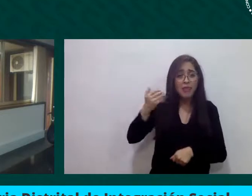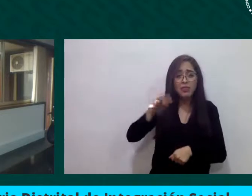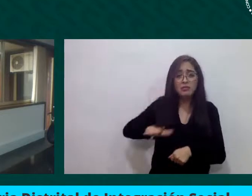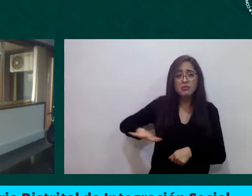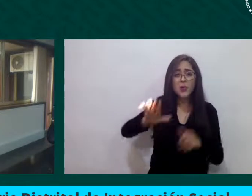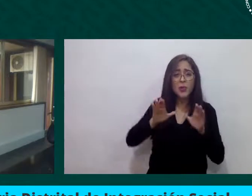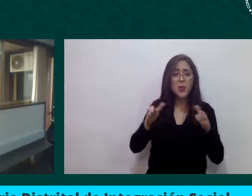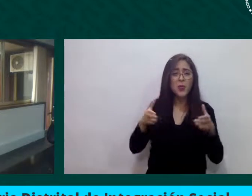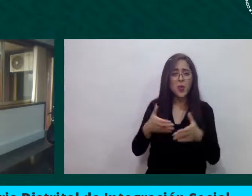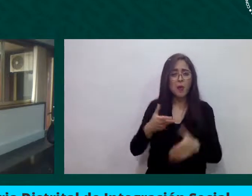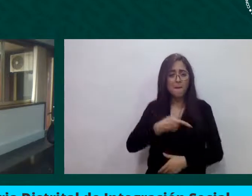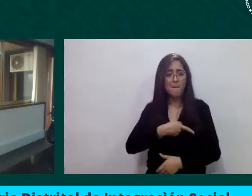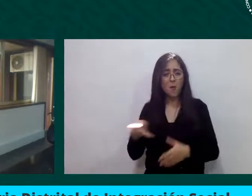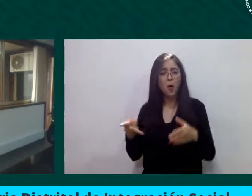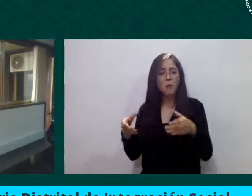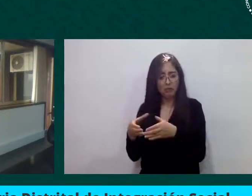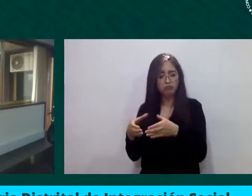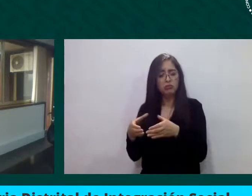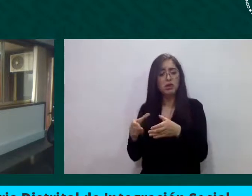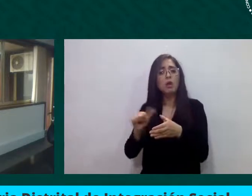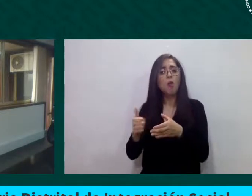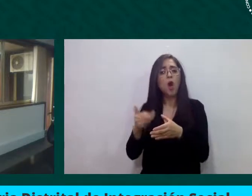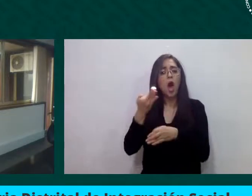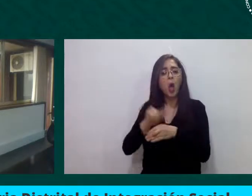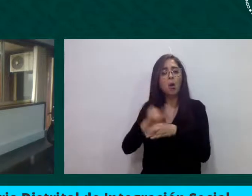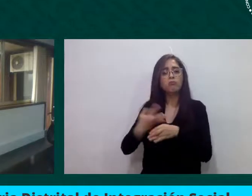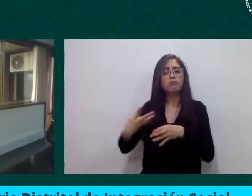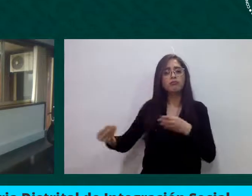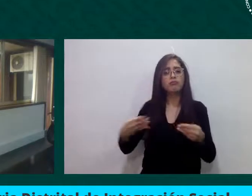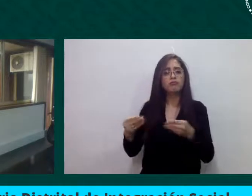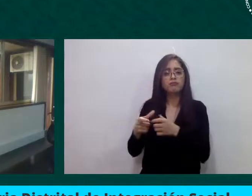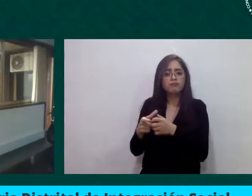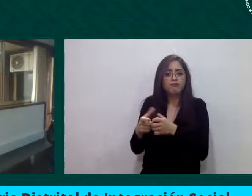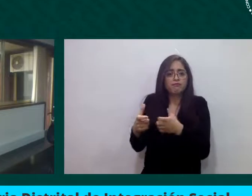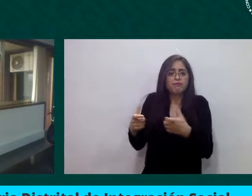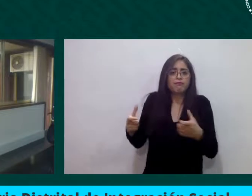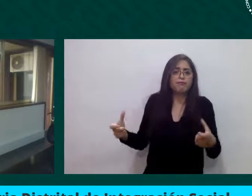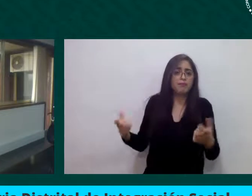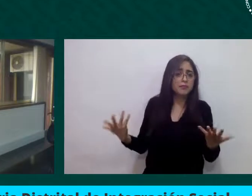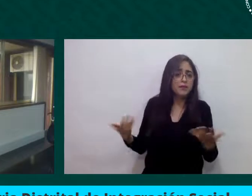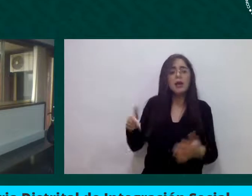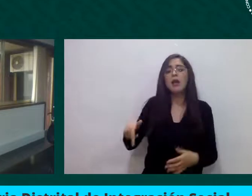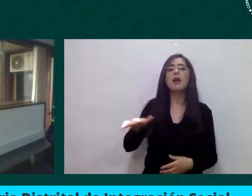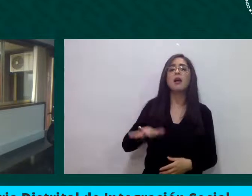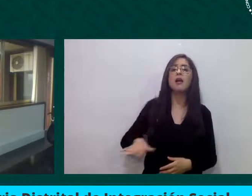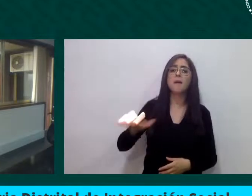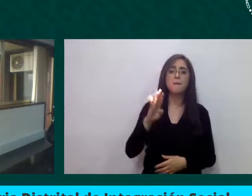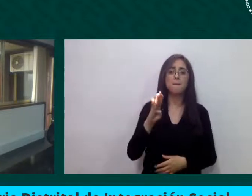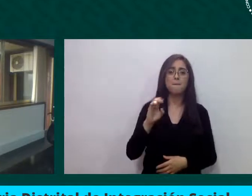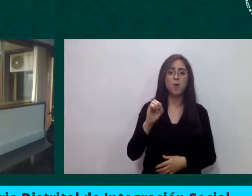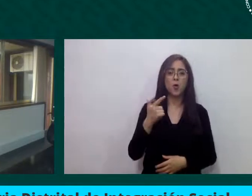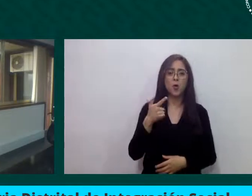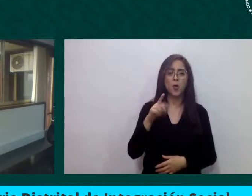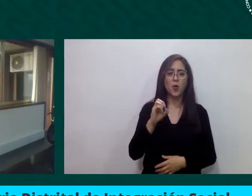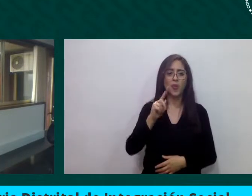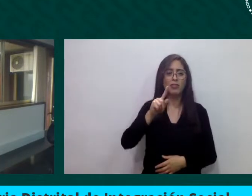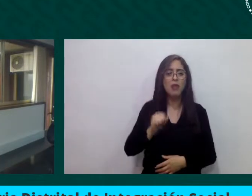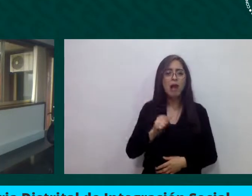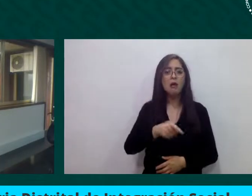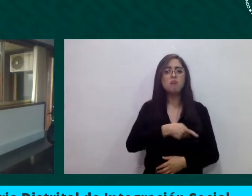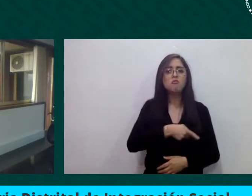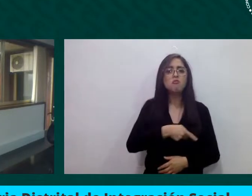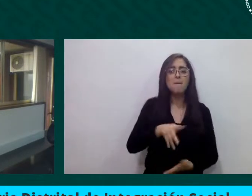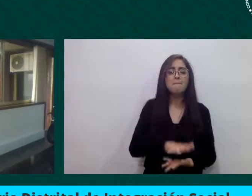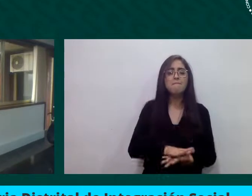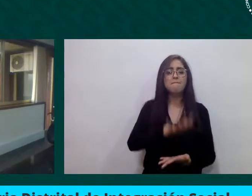evidentemente, en Bogotá ha aumentado también la pobreza y eso significa que las respuestas tienen que dar en torno a disminuir